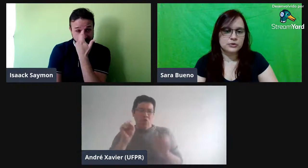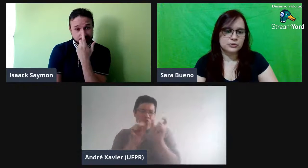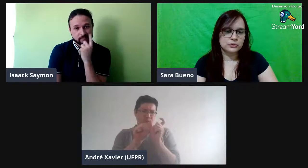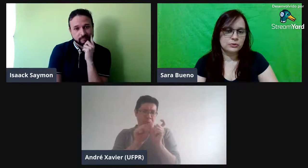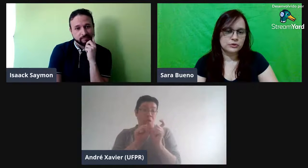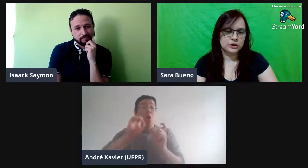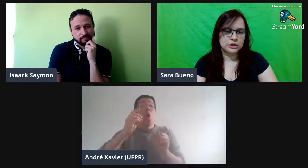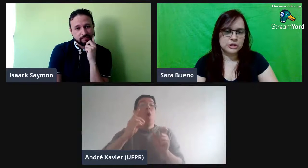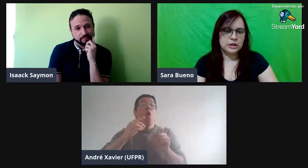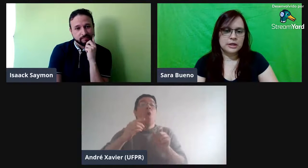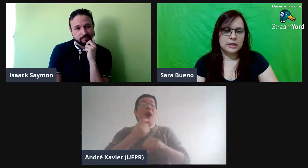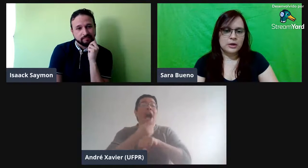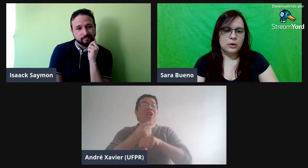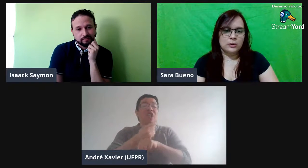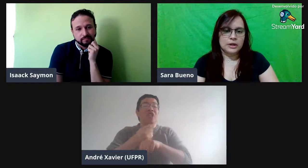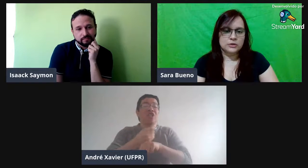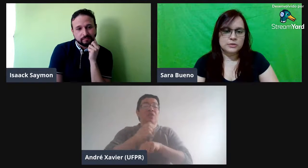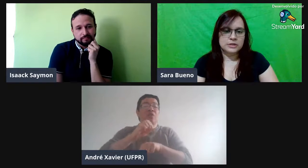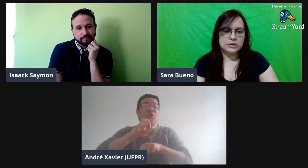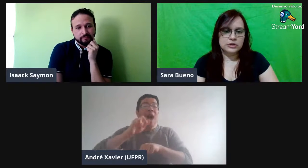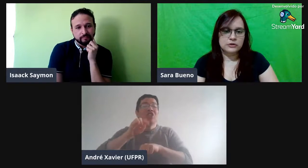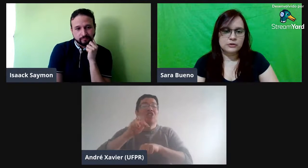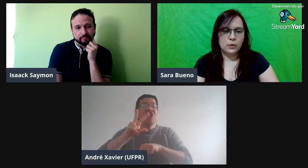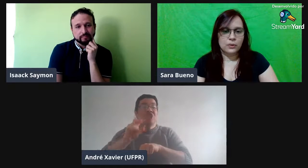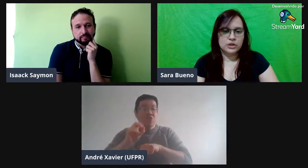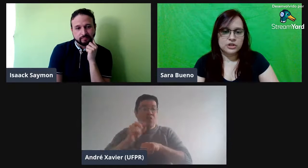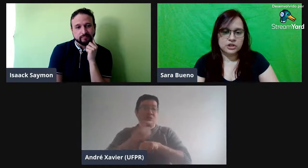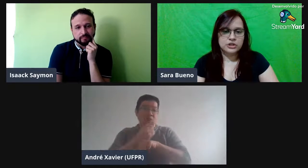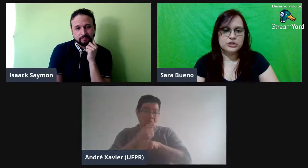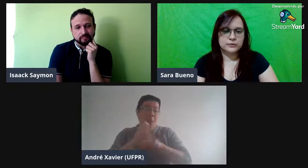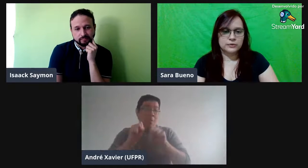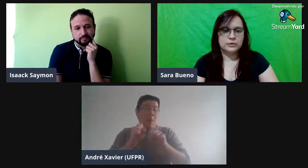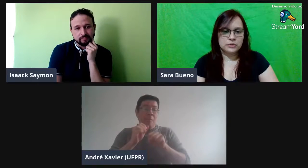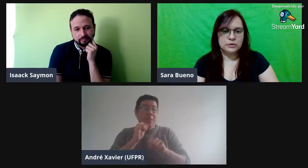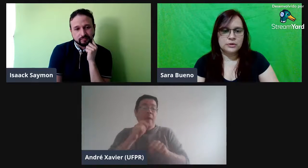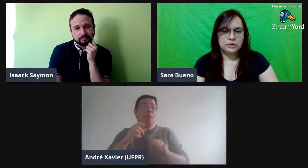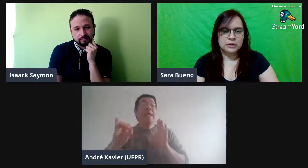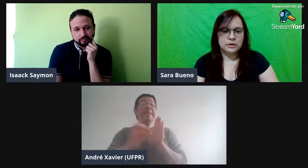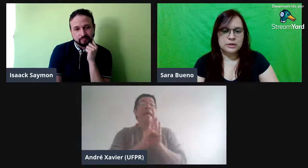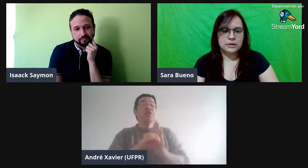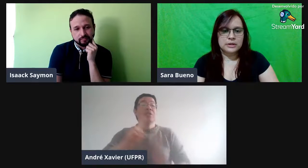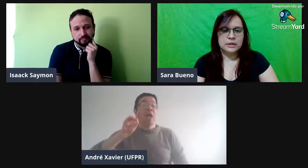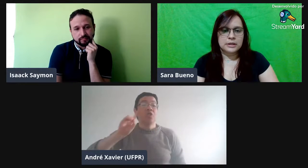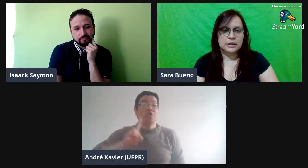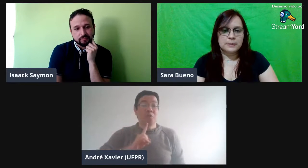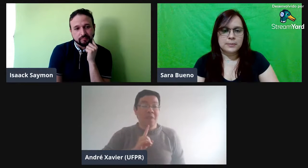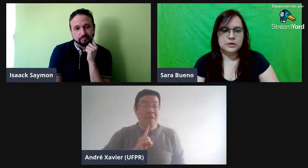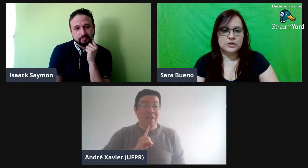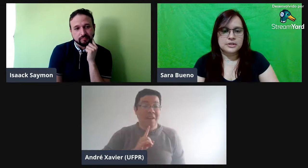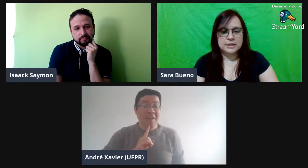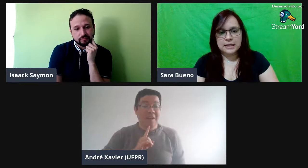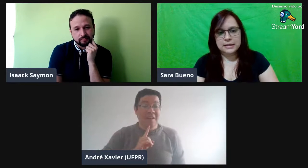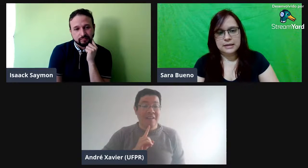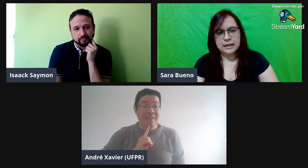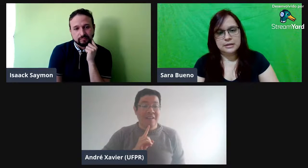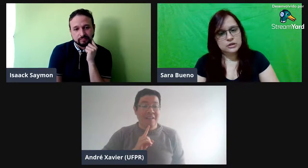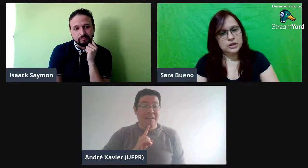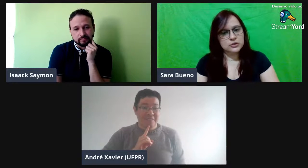surda ou ouvinte, né? Substantivo ou adjetivo que pode ser da identidade